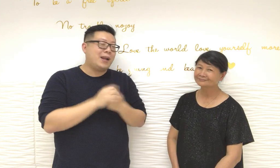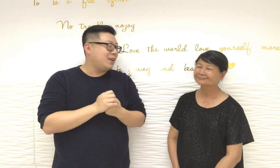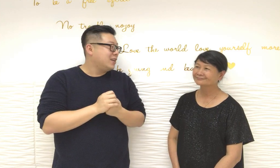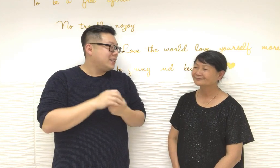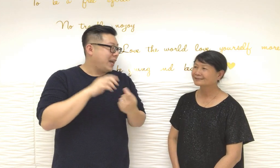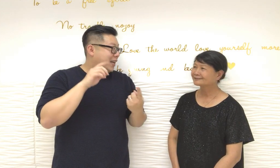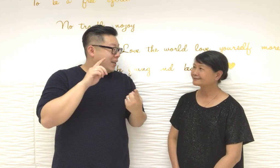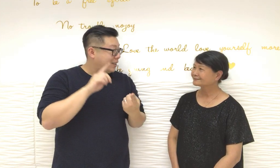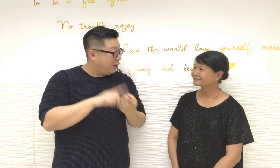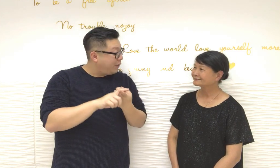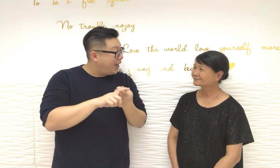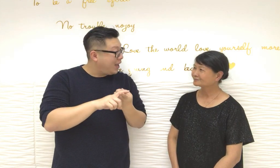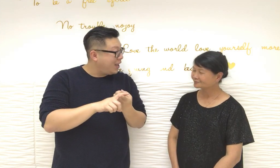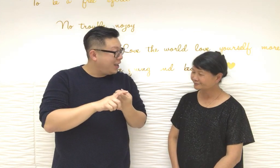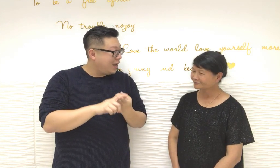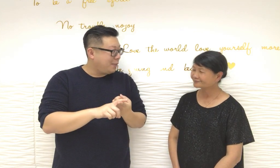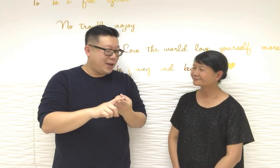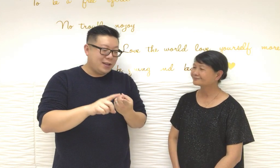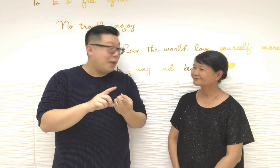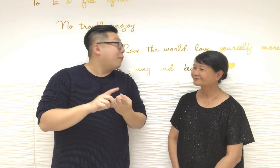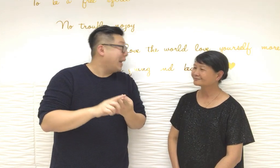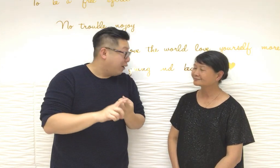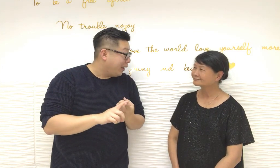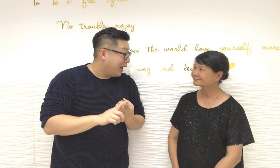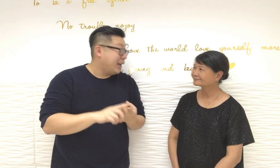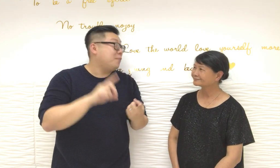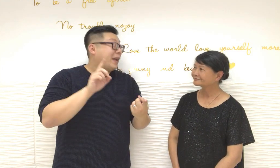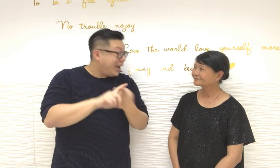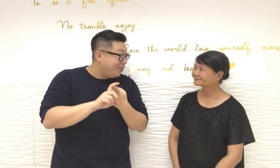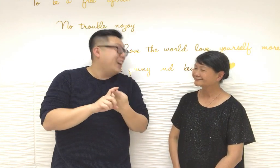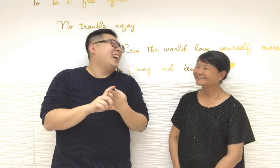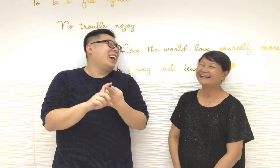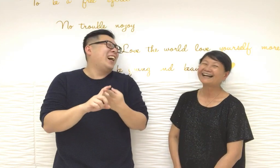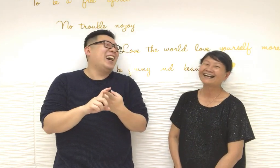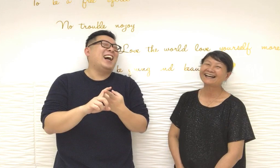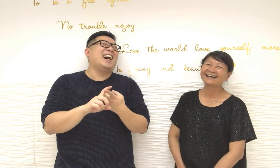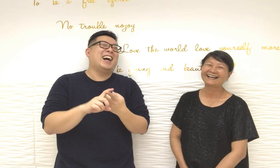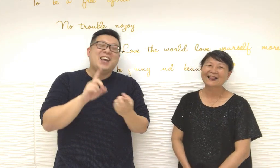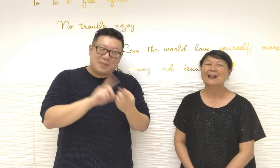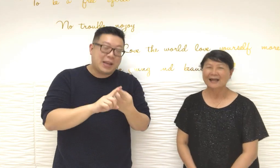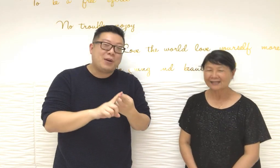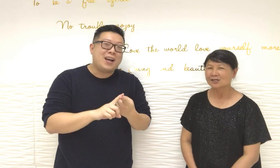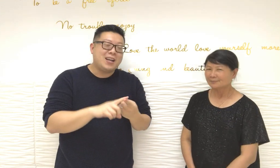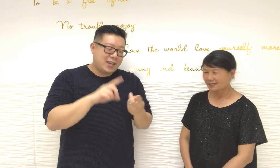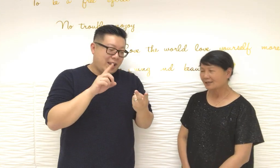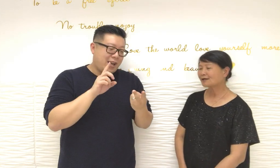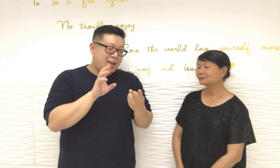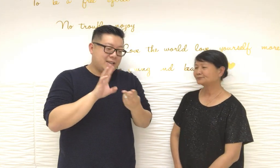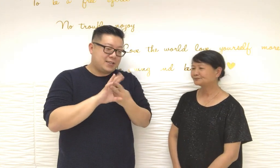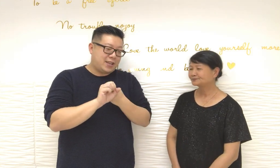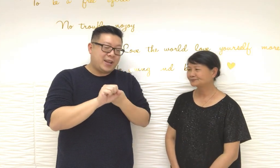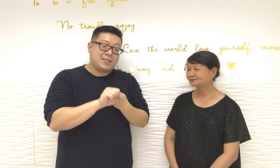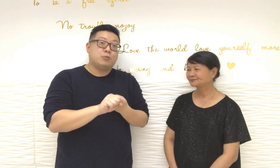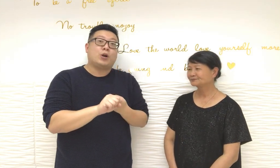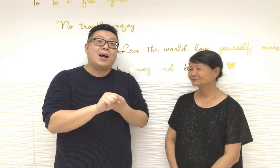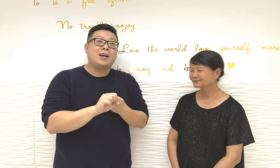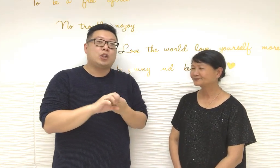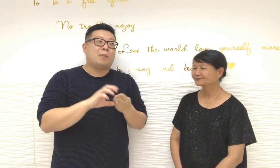呢就是麒麟不是麒麟是皮憂皮憂承除和